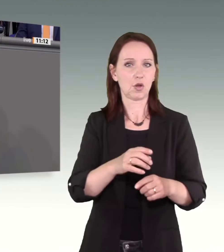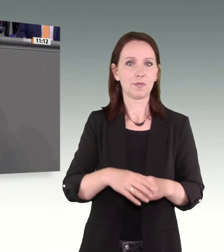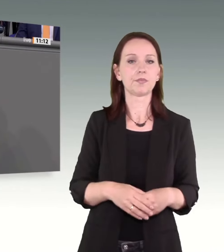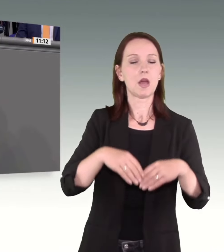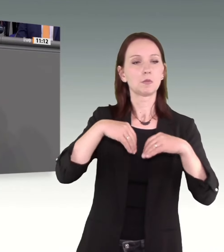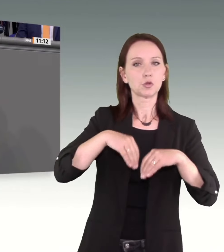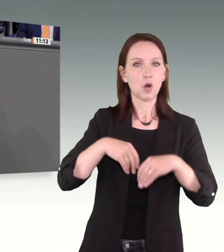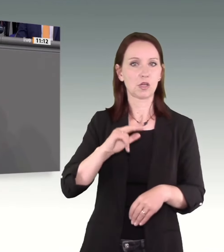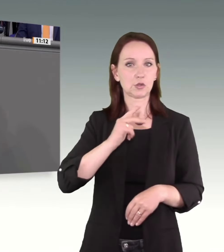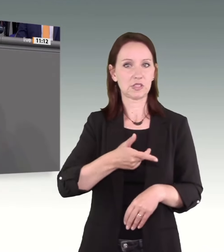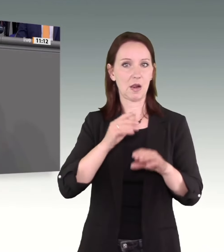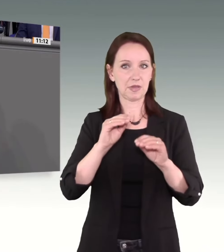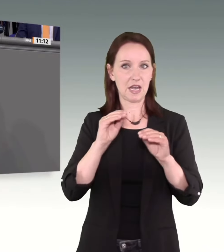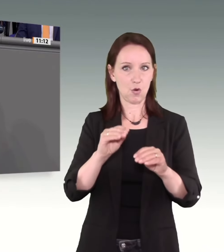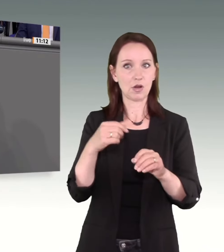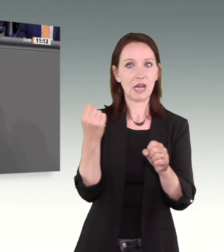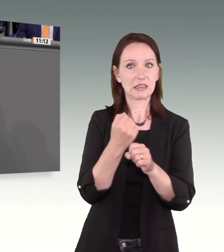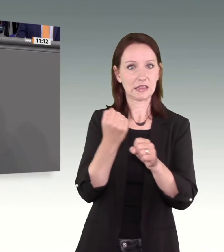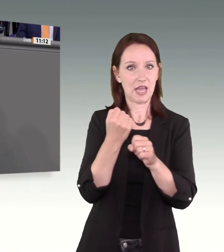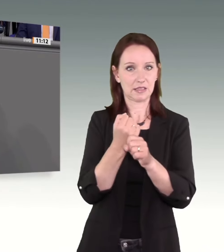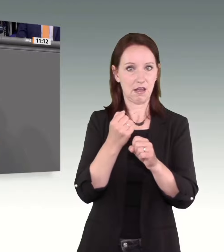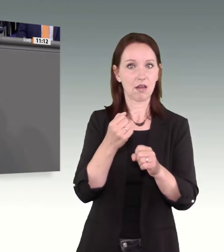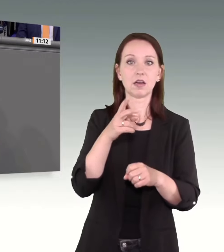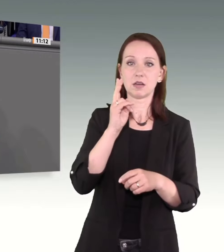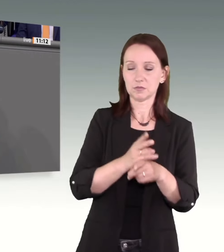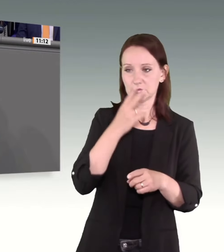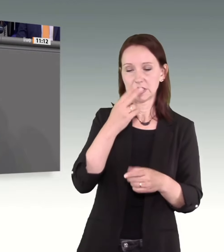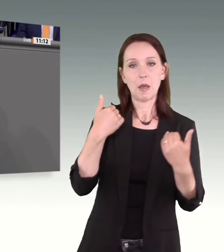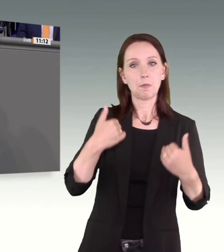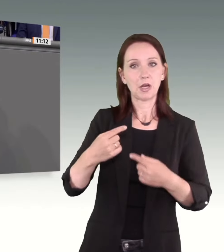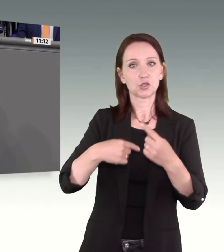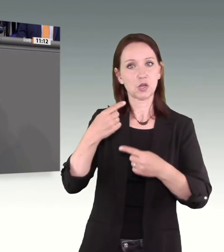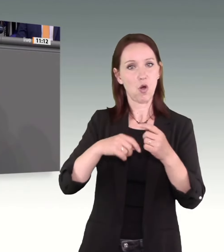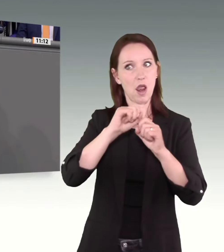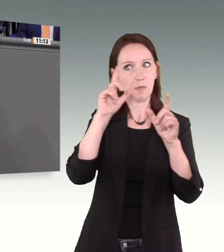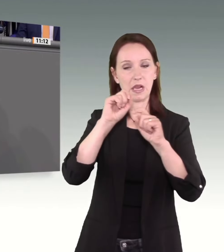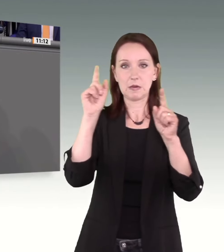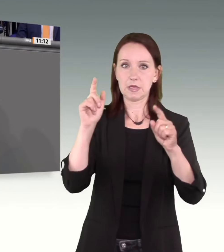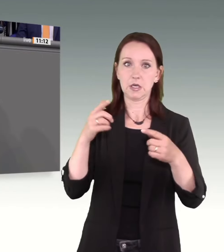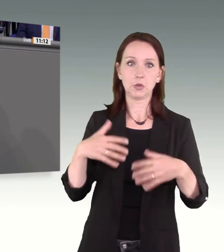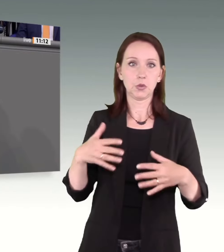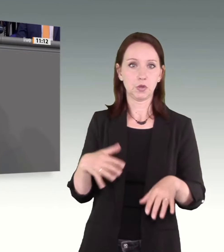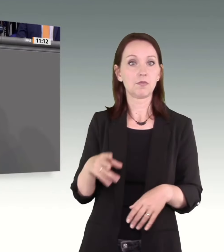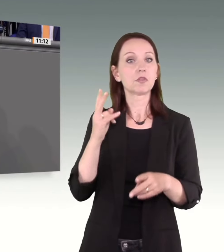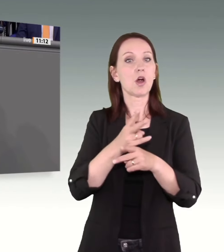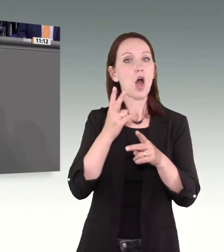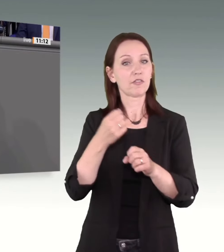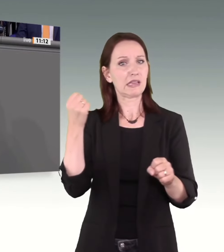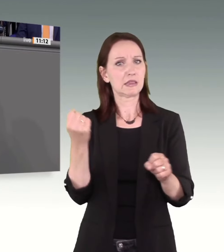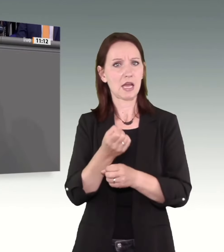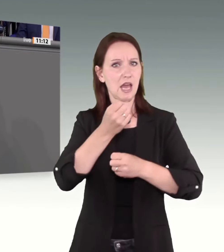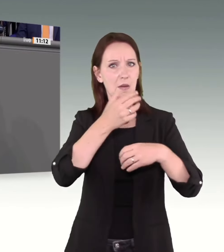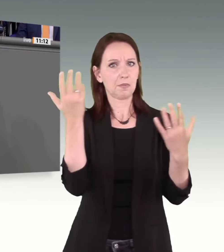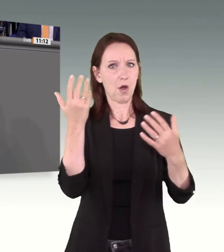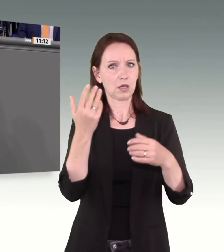Täterarbeit mit erschreckenden Menschen- und Rollenbildern konfrontiert. Häufig sind Täter empört, wie es jemand wagen kann, sich im